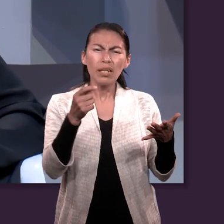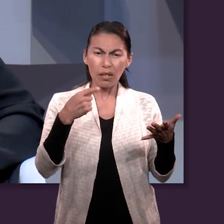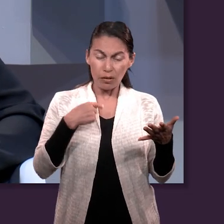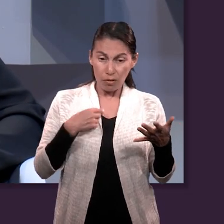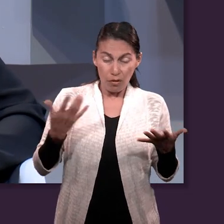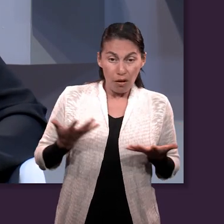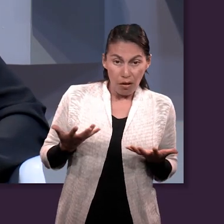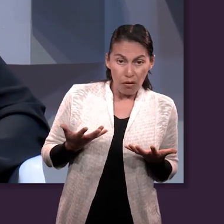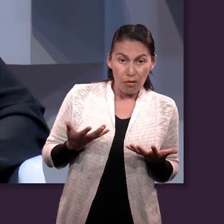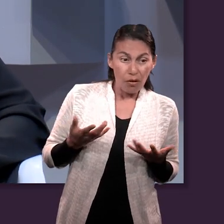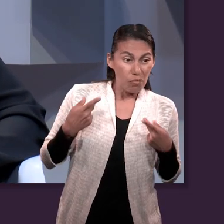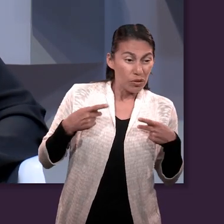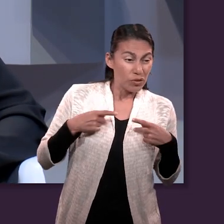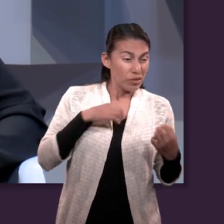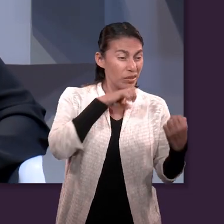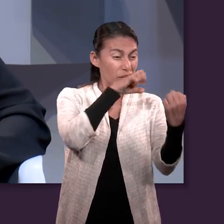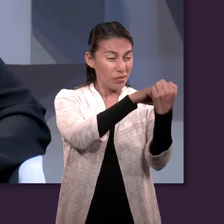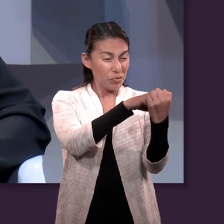nosotros debemos de tener hacia nuestros enemigos?